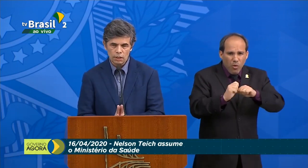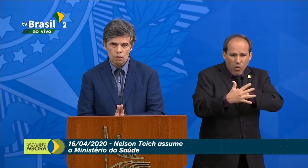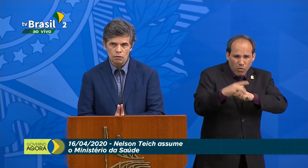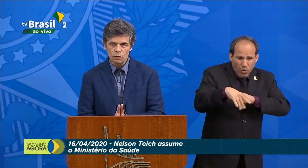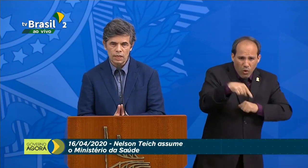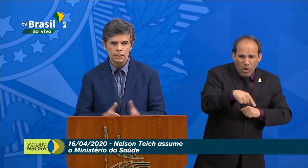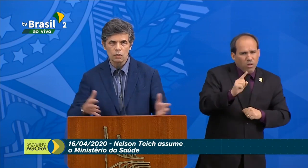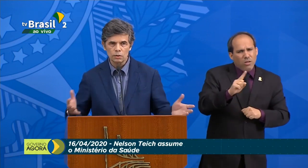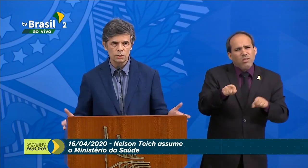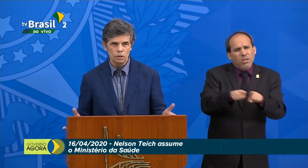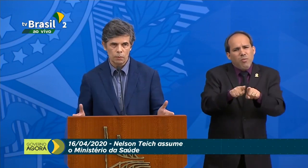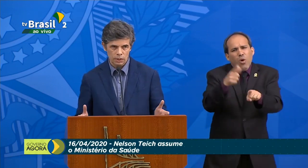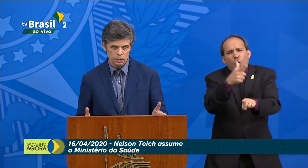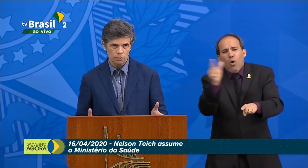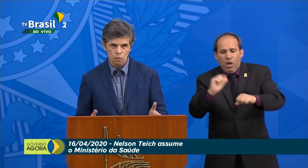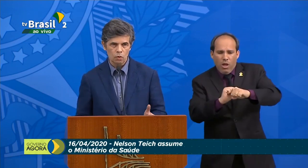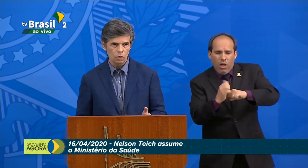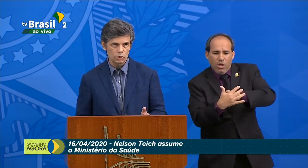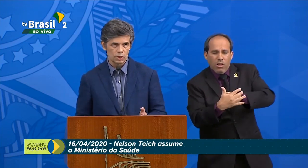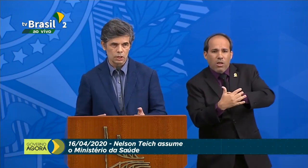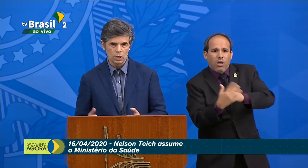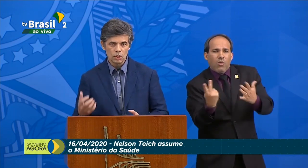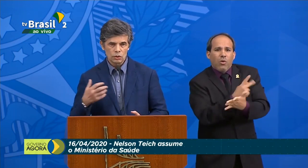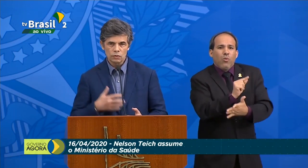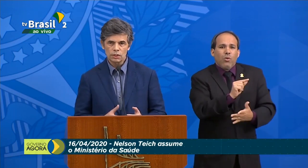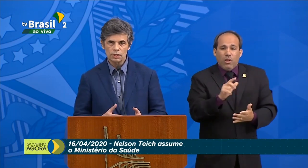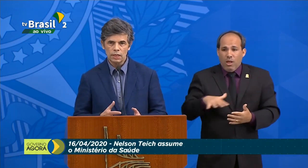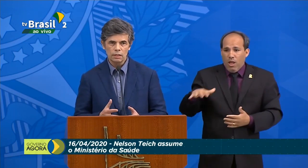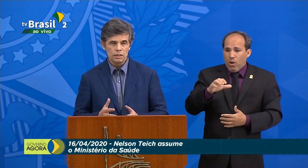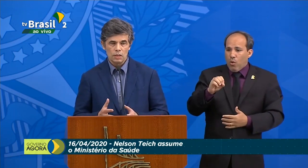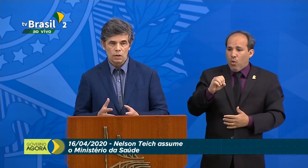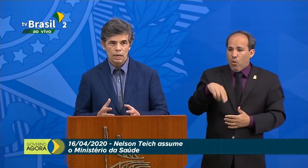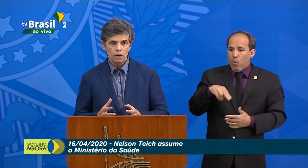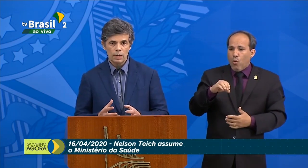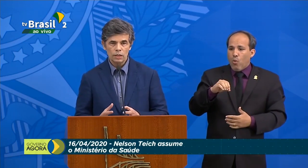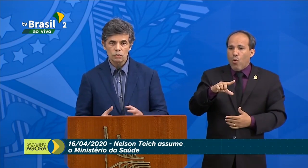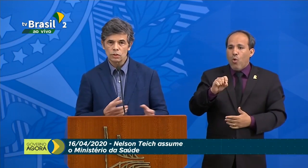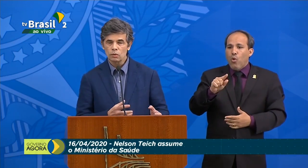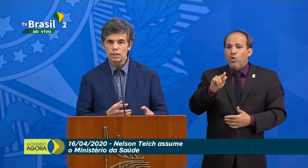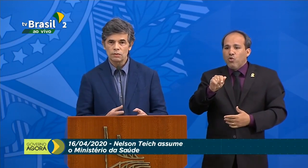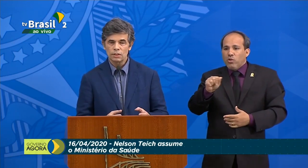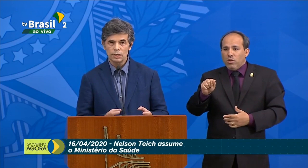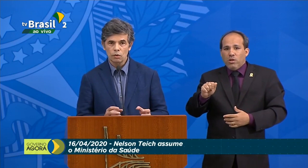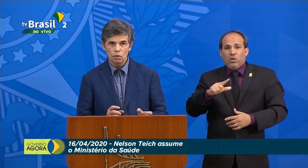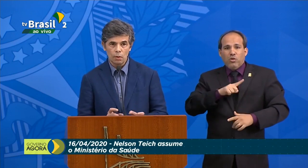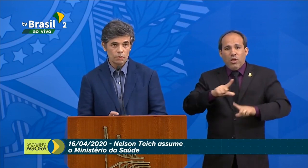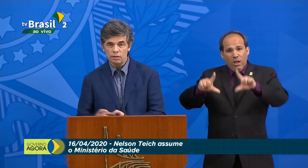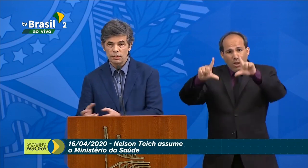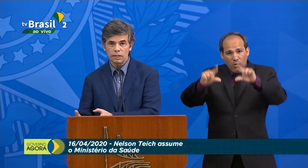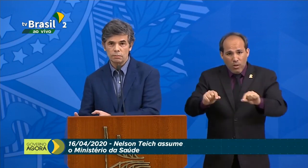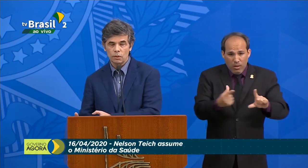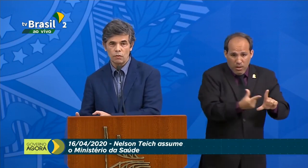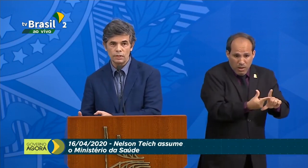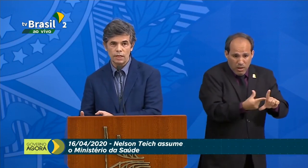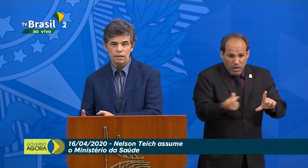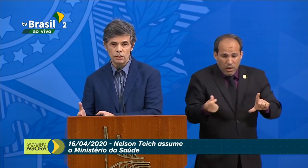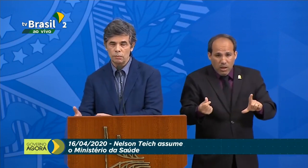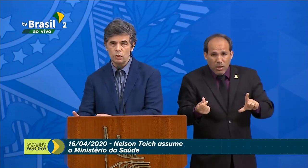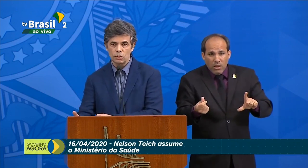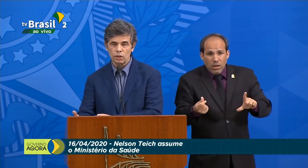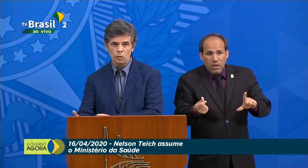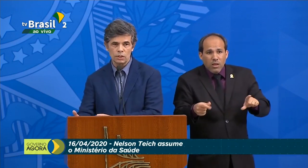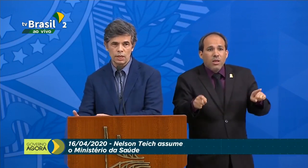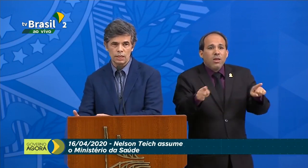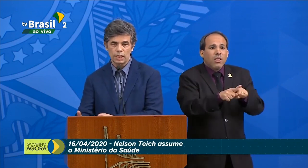Hoje, quando você tem a COVID, o que está acontecendo, por exemplo, com a oncologia? Se você tem uma redução da atividade econômica, você vai ter, talvez,